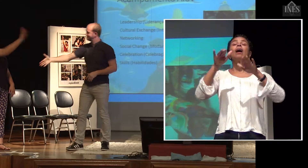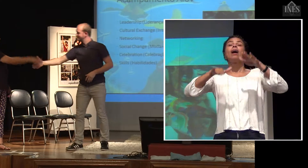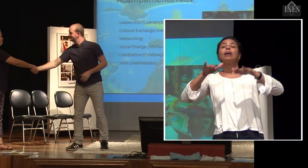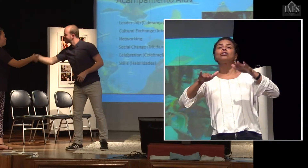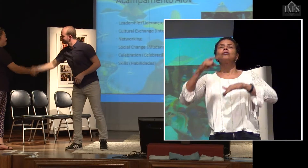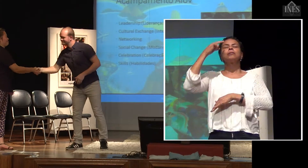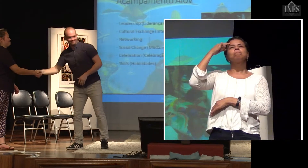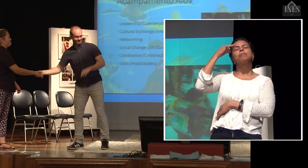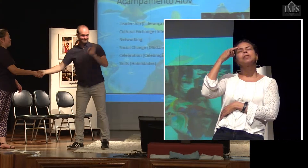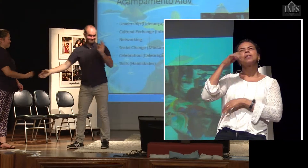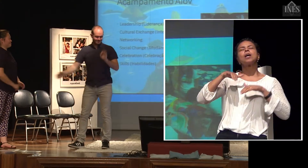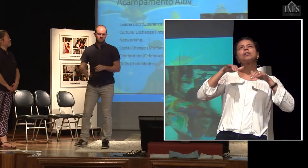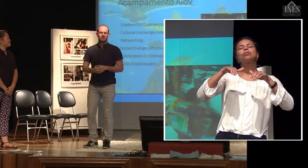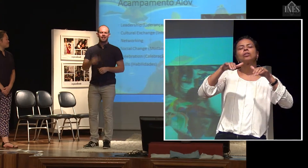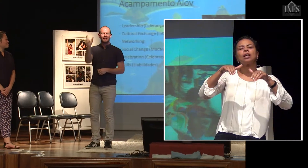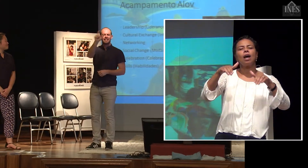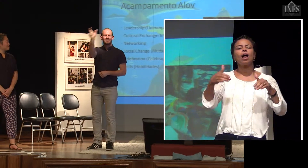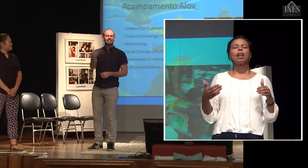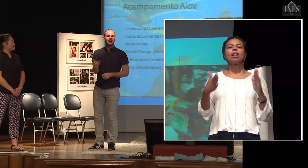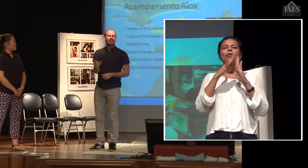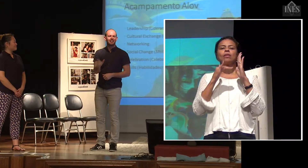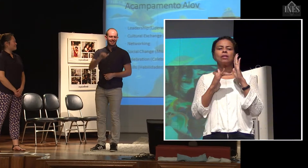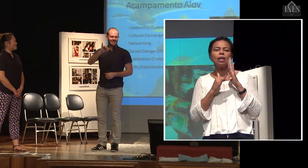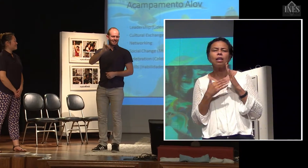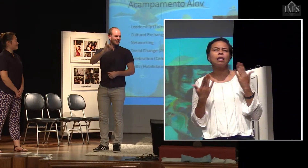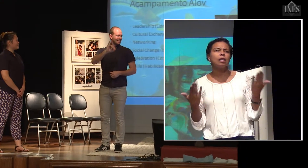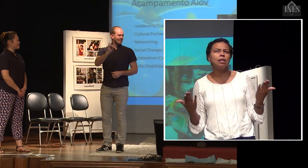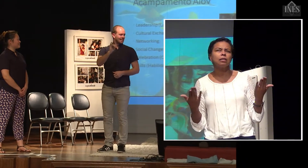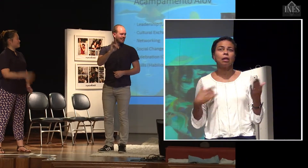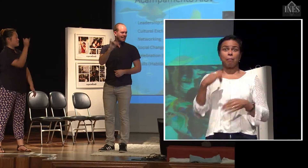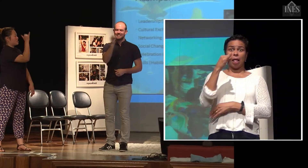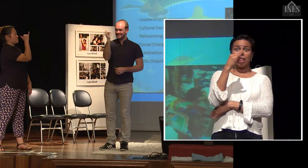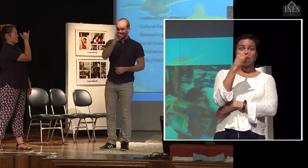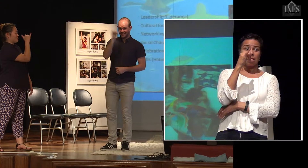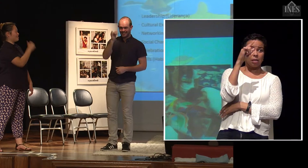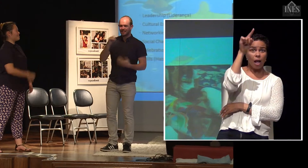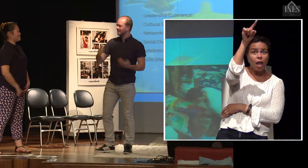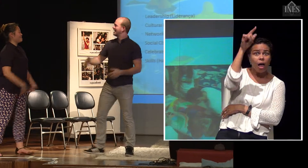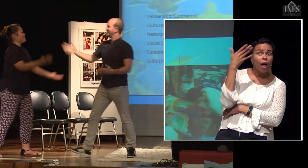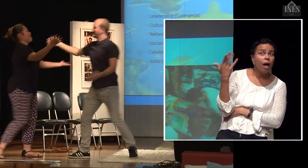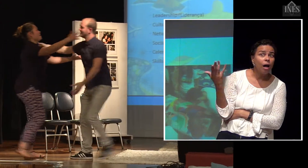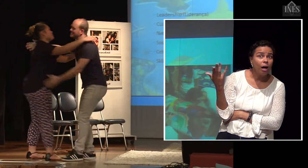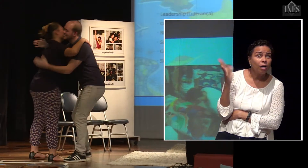Zelândia e Austrália, a gente tem essa forma de se cumprimentar, correto? E na Itália? Vocês já viram na Itália como as pessoas também se cumprimentam?